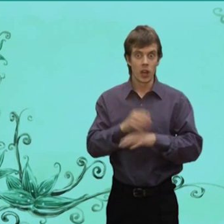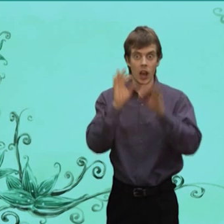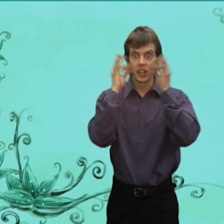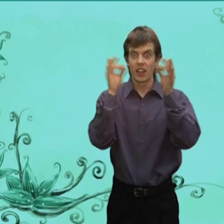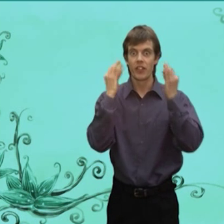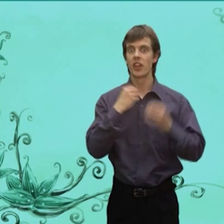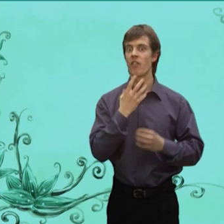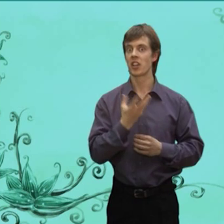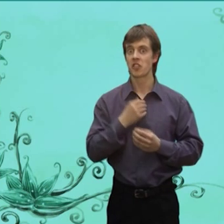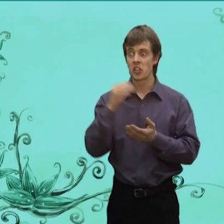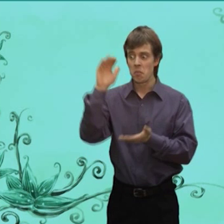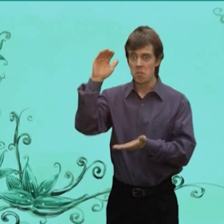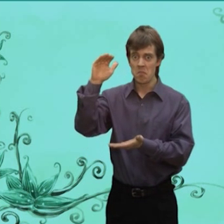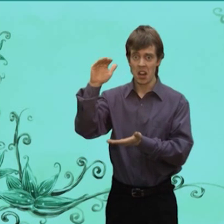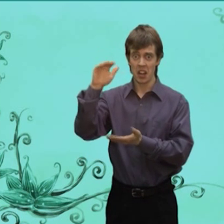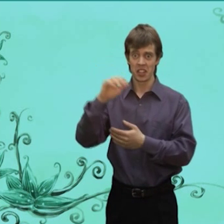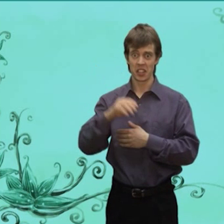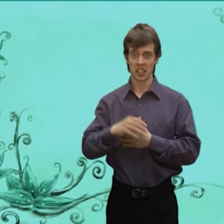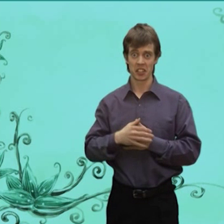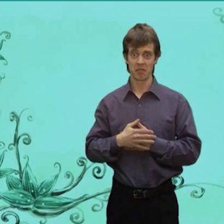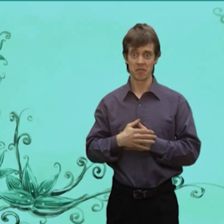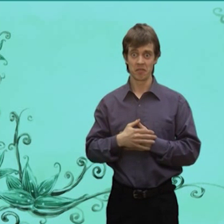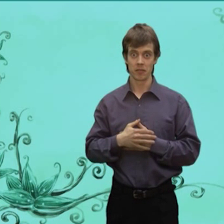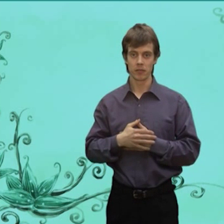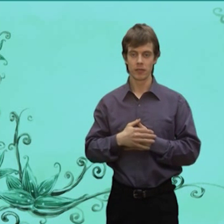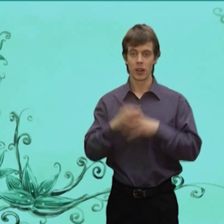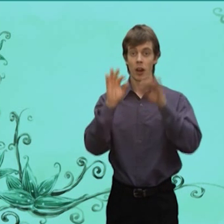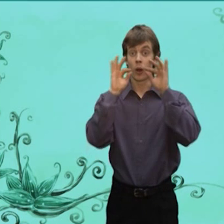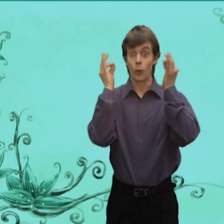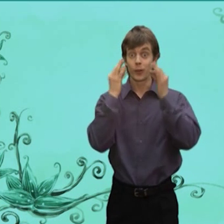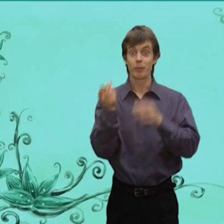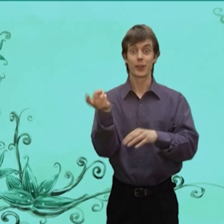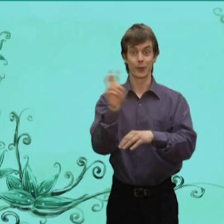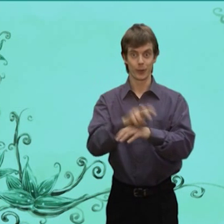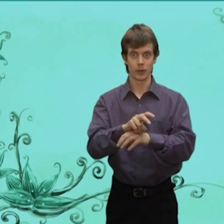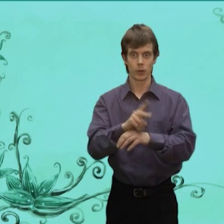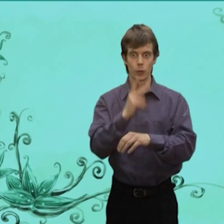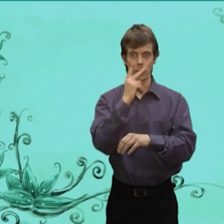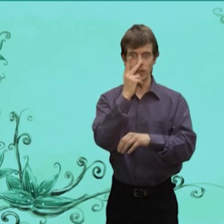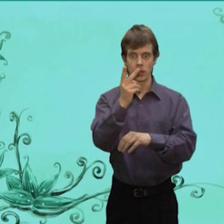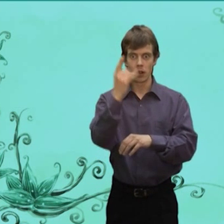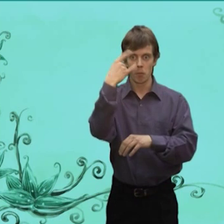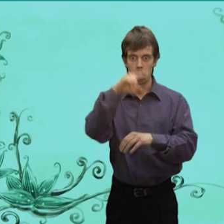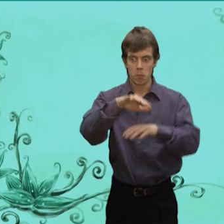Воевода Котофей Иванович Маленький Кот Увидел Быка